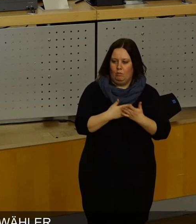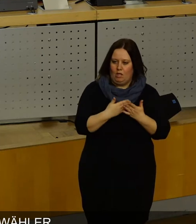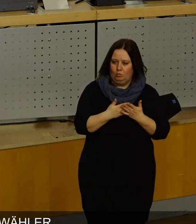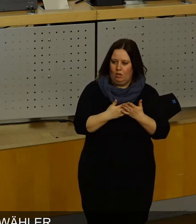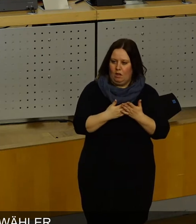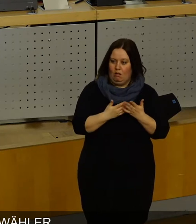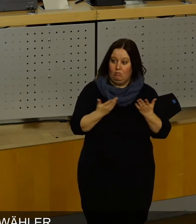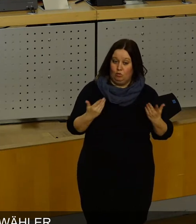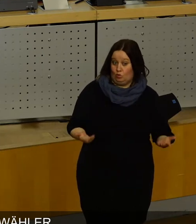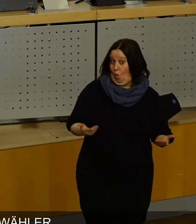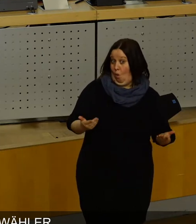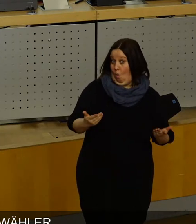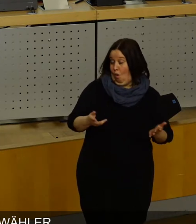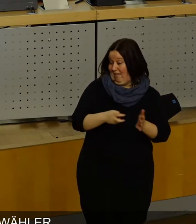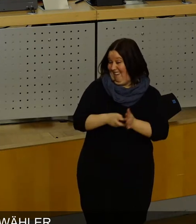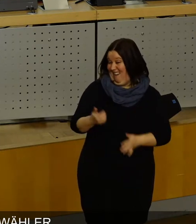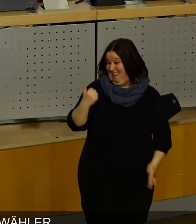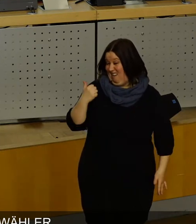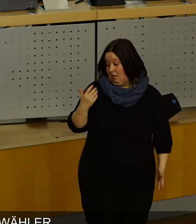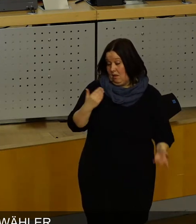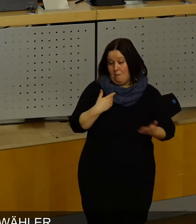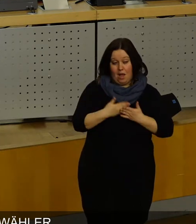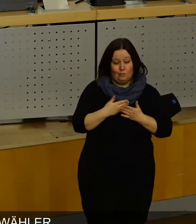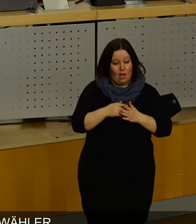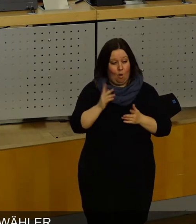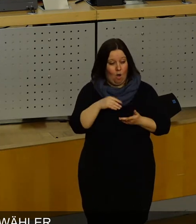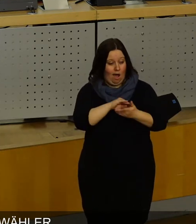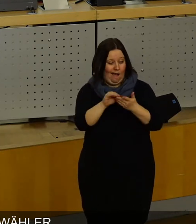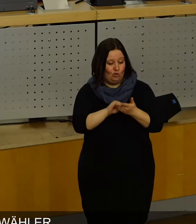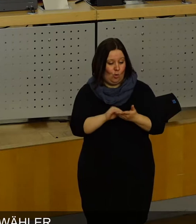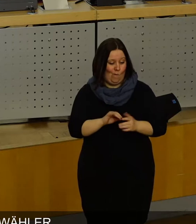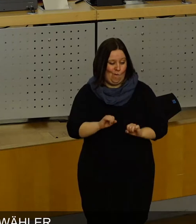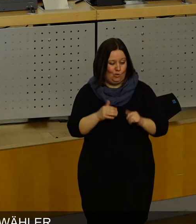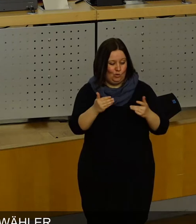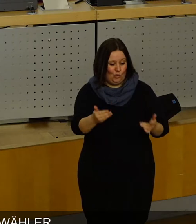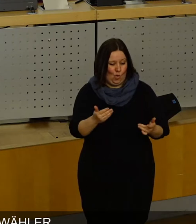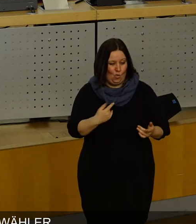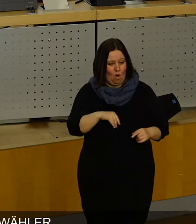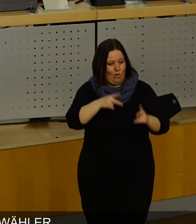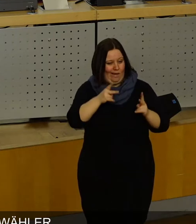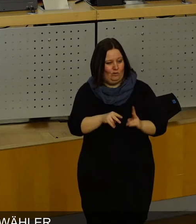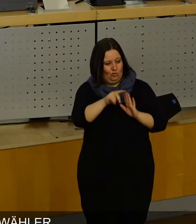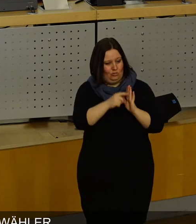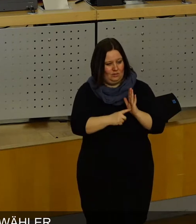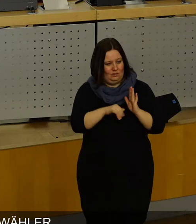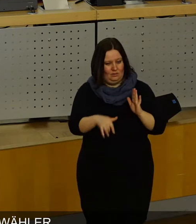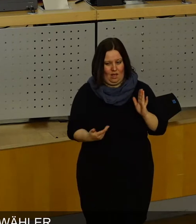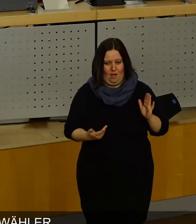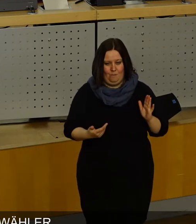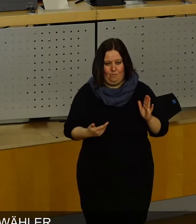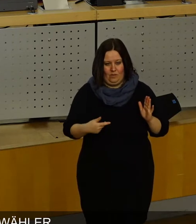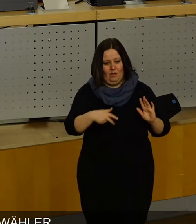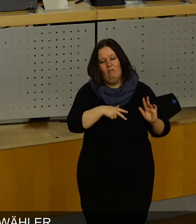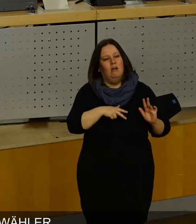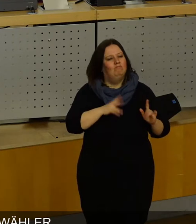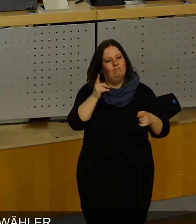nachdenken, ob es so überhaupt funktioniert, ob man so überhaupt ausschreiben kann und ob das letztendlich rechtlich Bestand hat. Weil wir haben durchaus